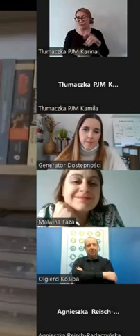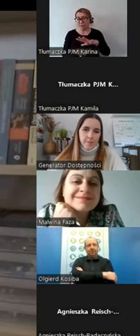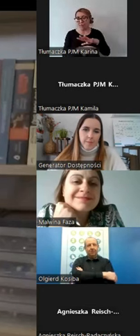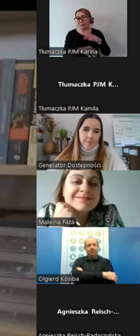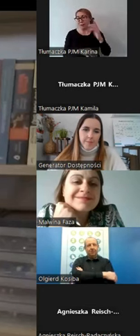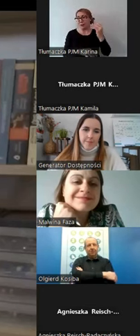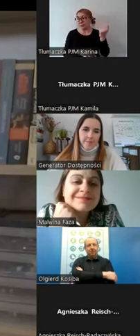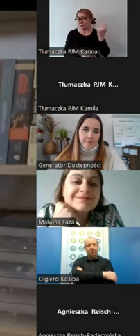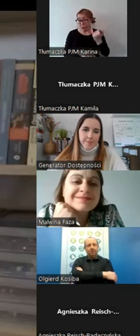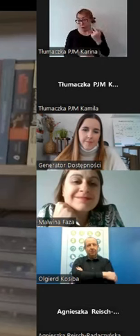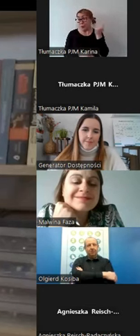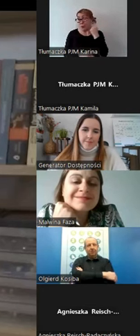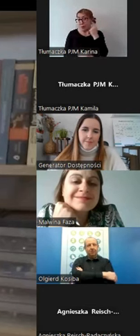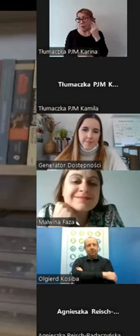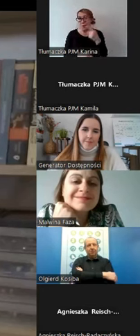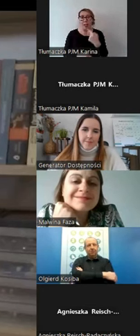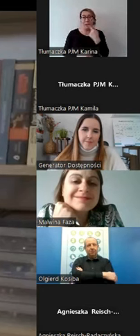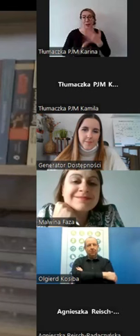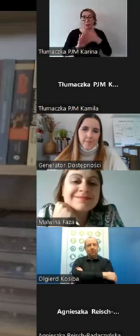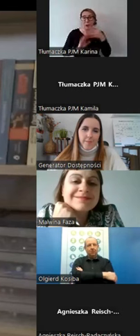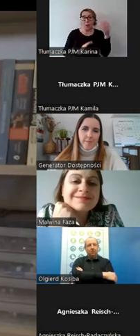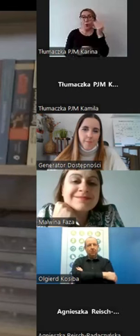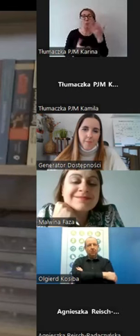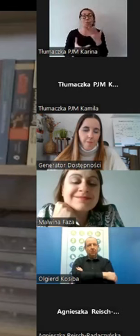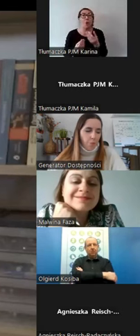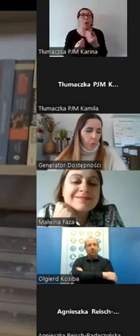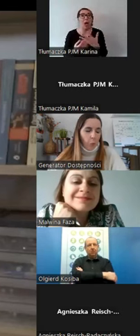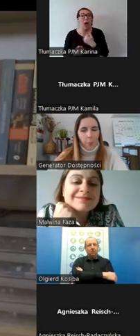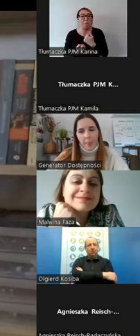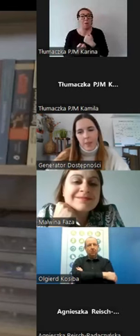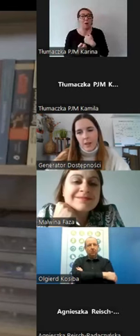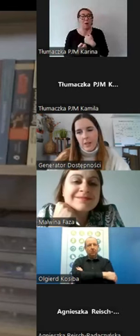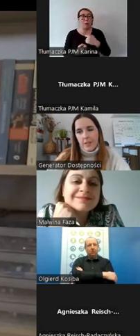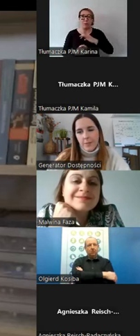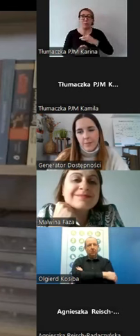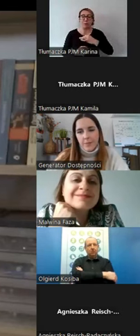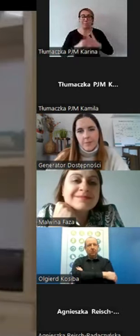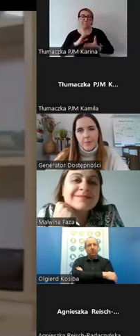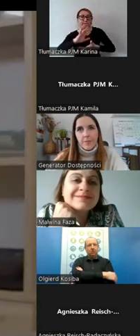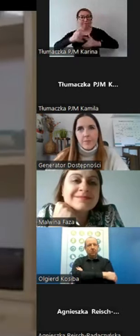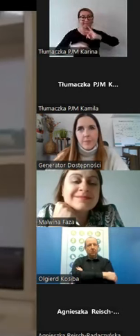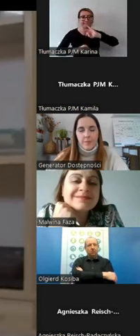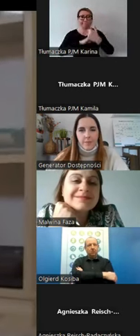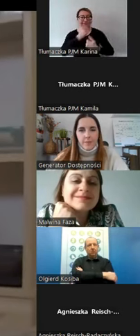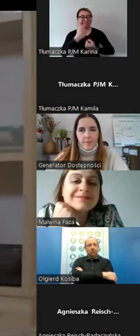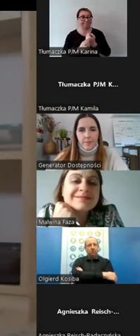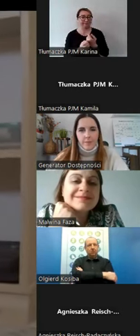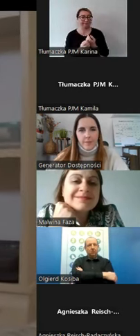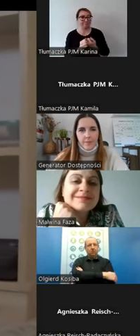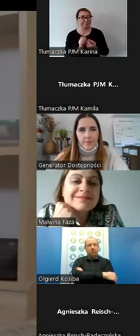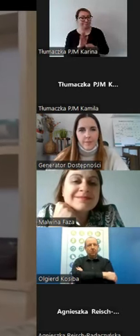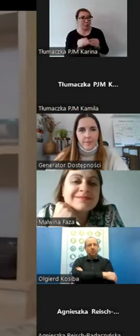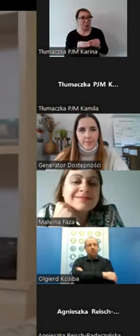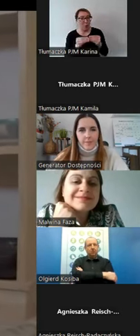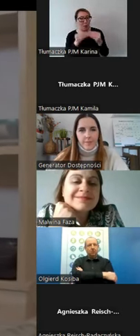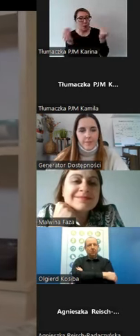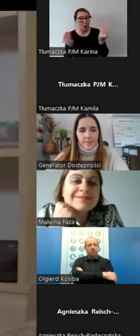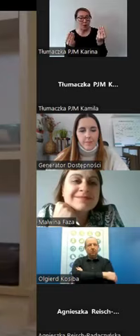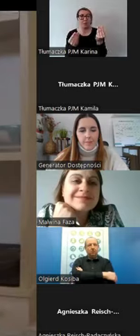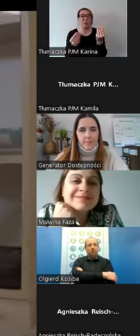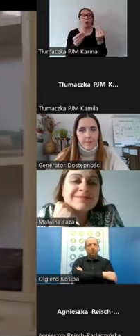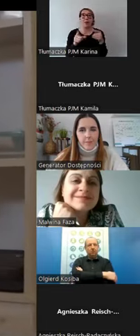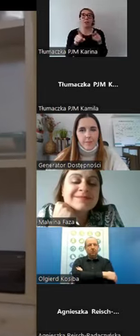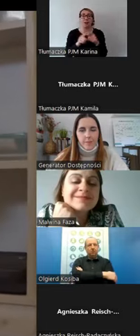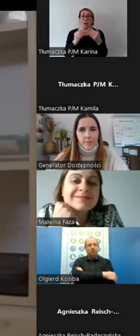i uczy się języka migowego po to, żeby wzmocnić swoją motorykę małą. Generalnie dzięki